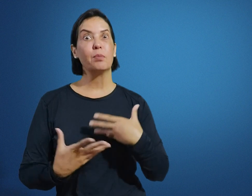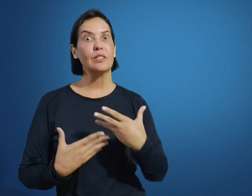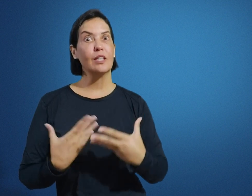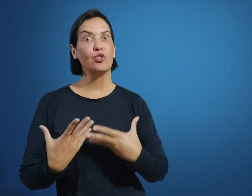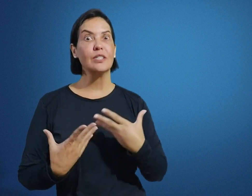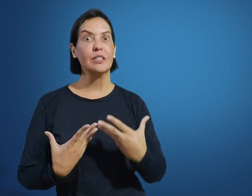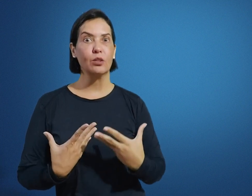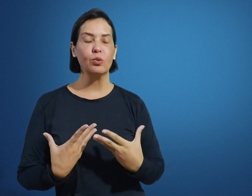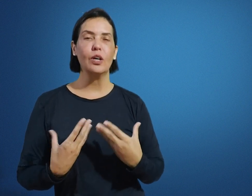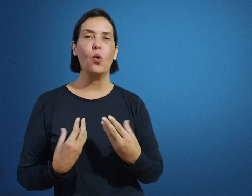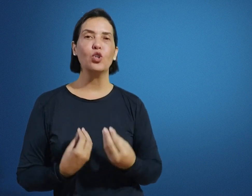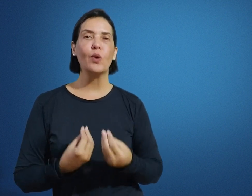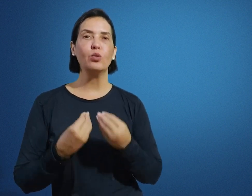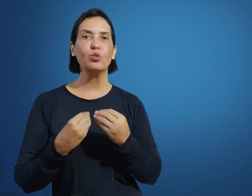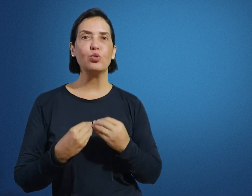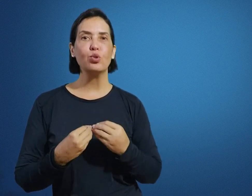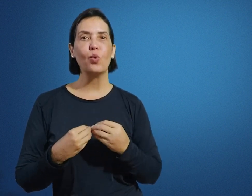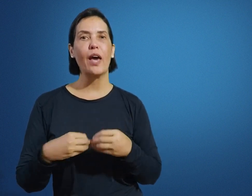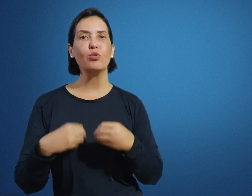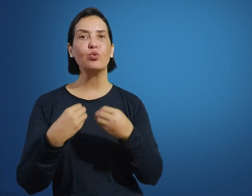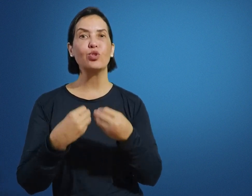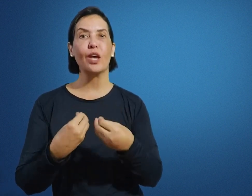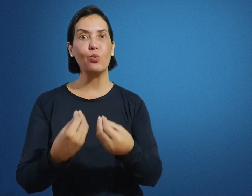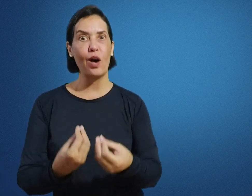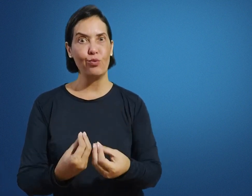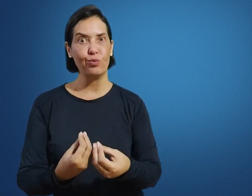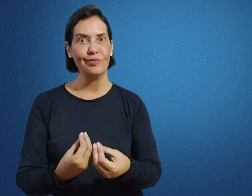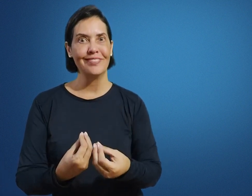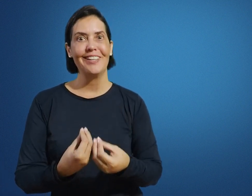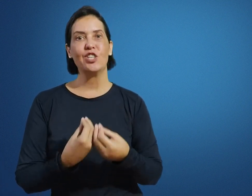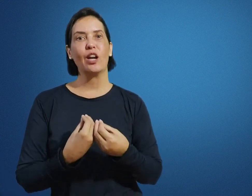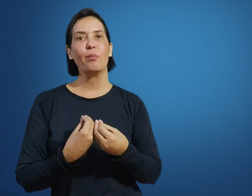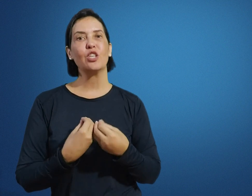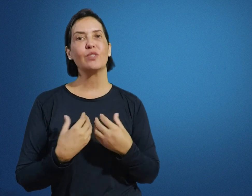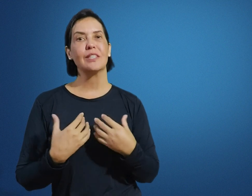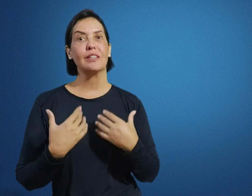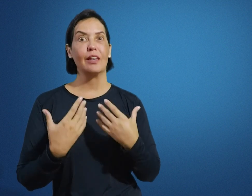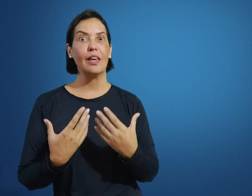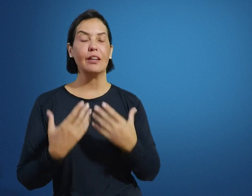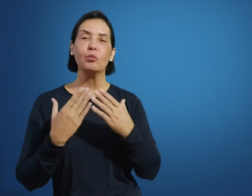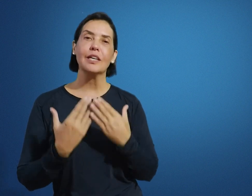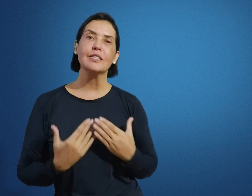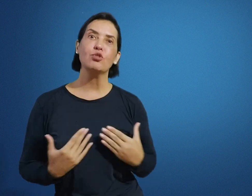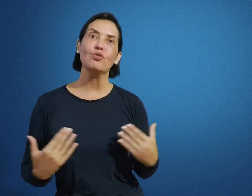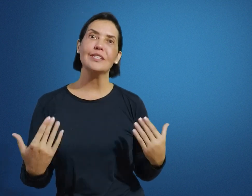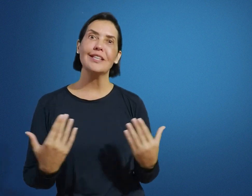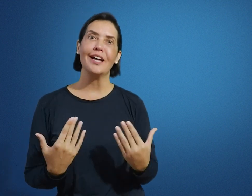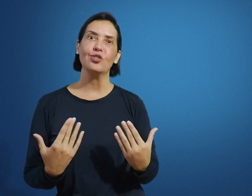processo de ensino, onde o aluno surdo é o sujeito-alvo. E, geralmente, vocês têm ele numa questão de diversidade.